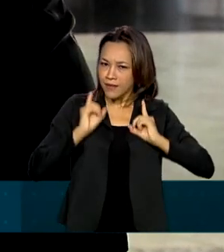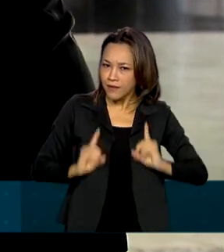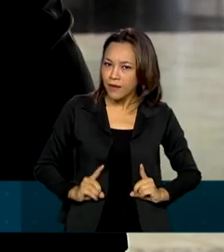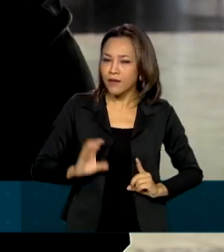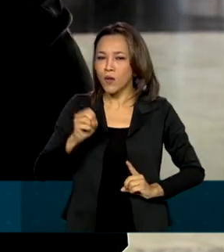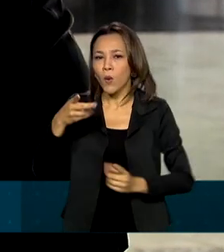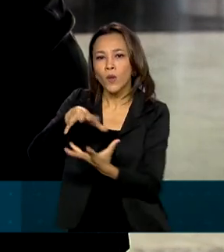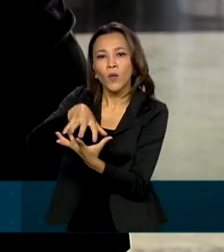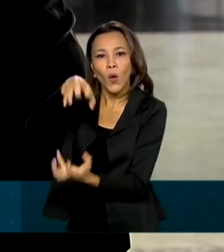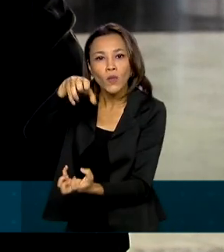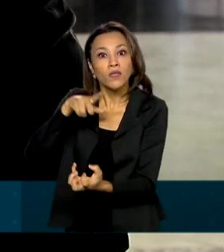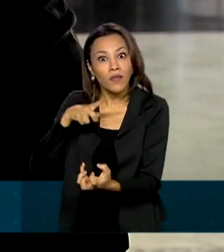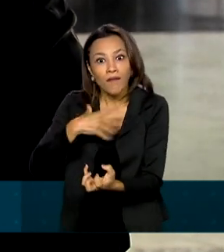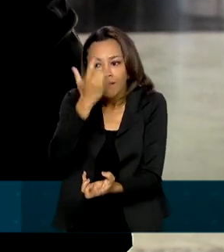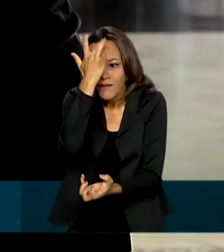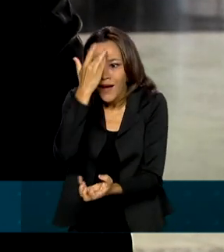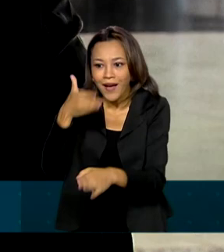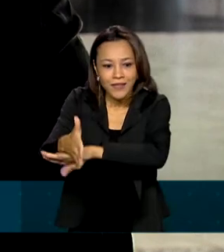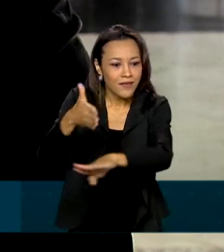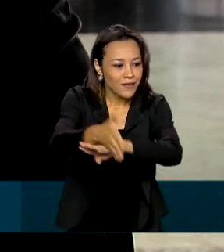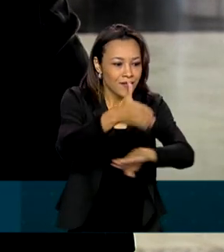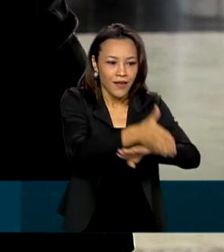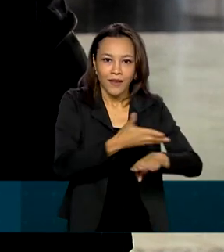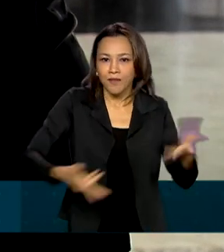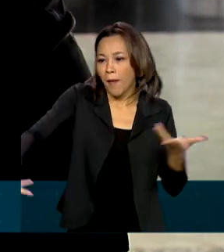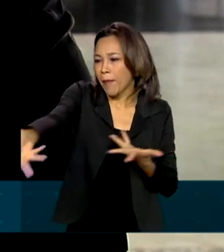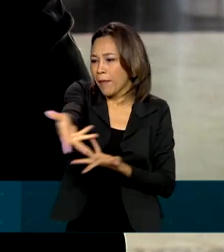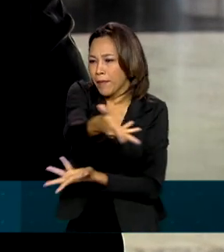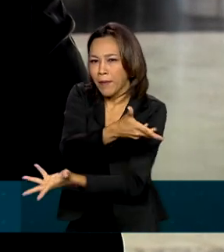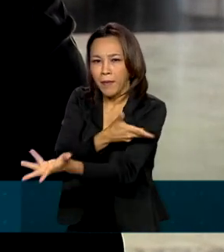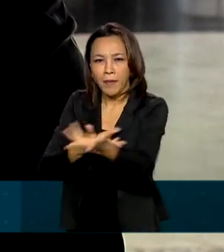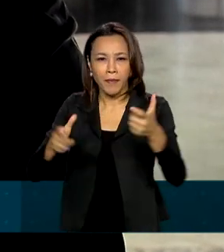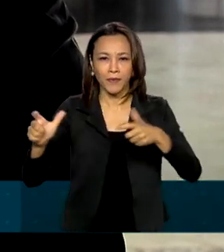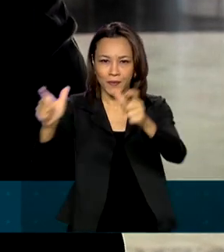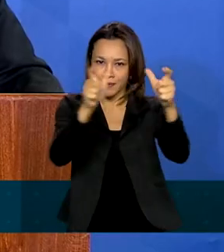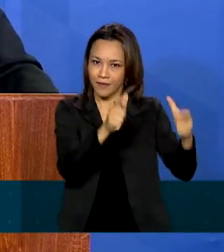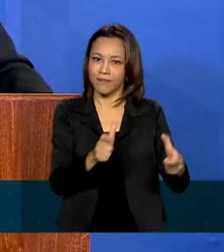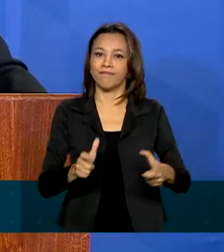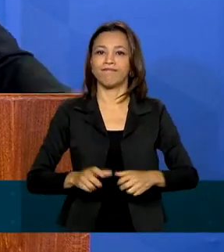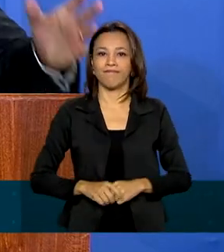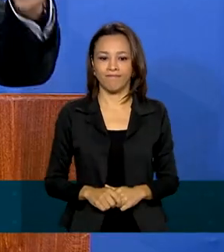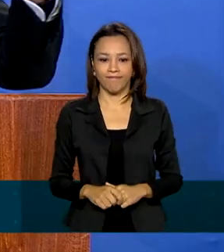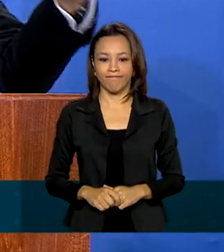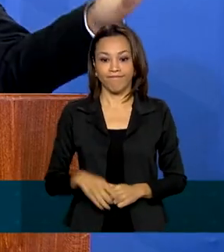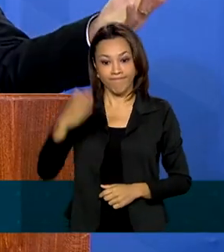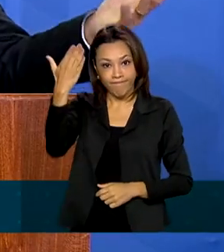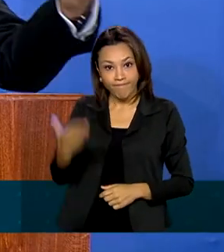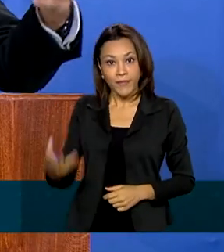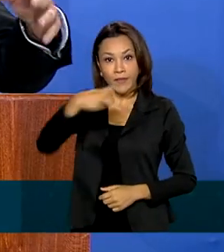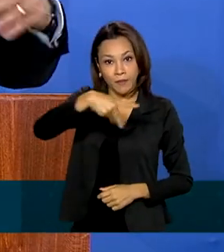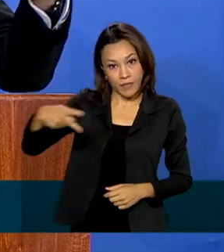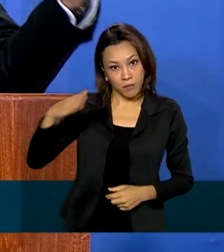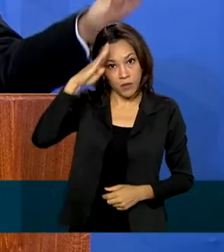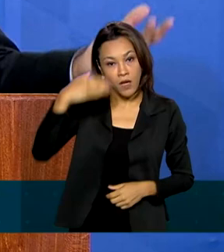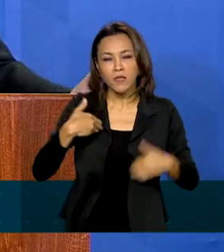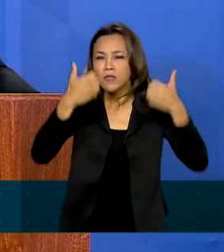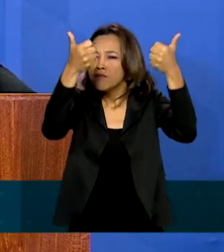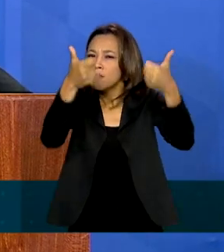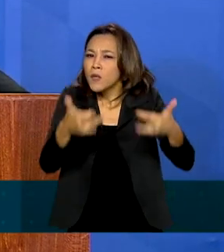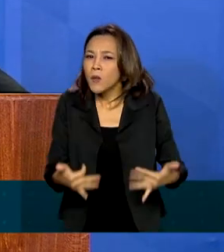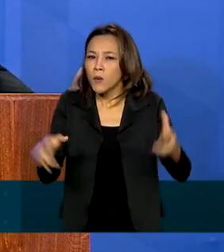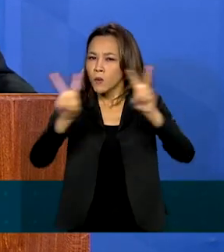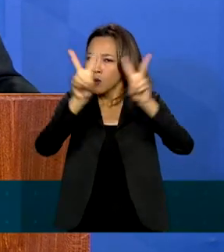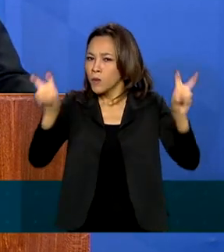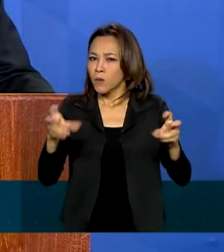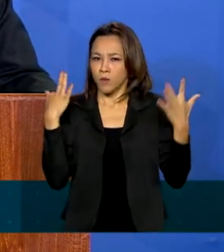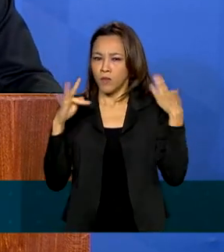ou idoso tenha mais facilidade de se locomover nos pontos turísticos. Já o presidente Jair Bolsonaro destacou que o turismo